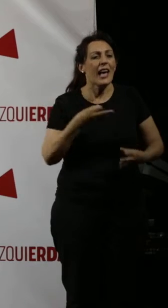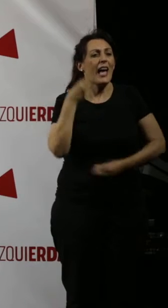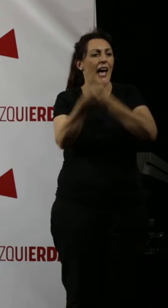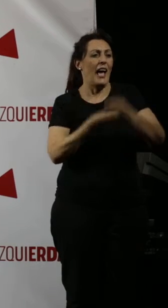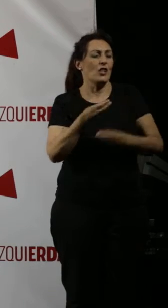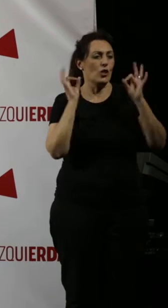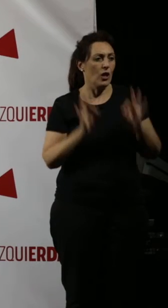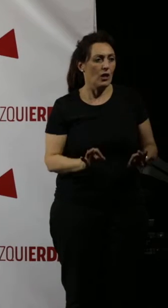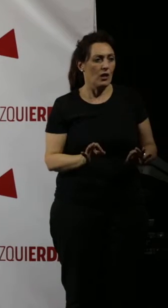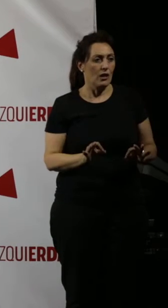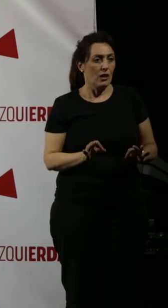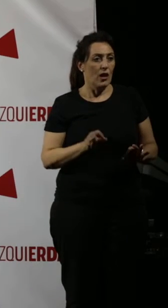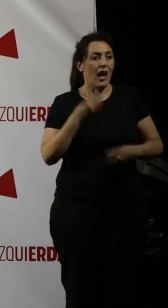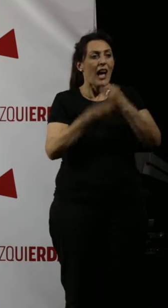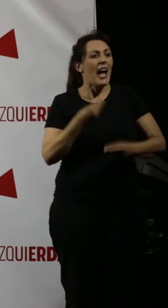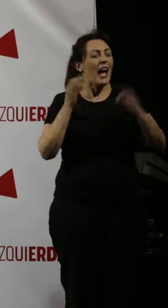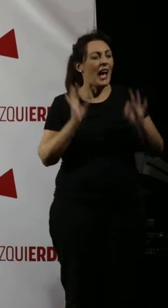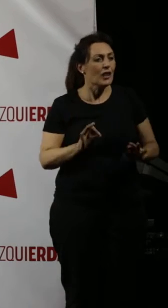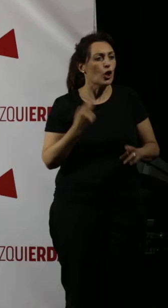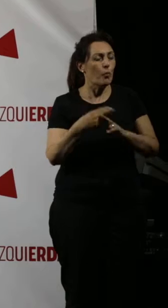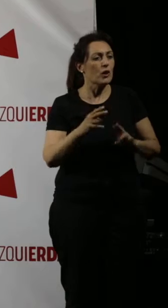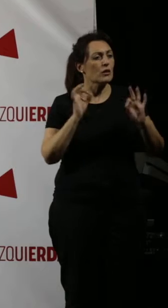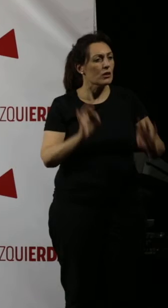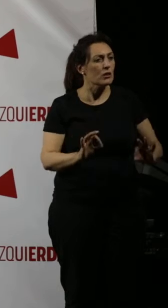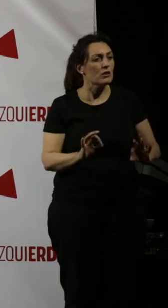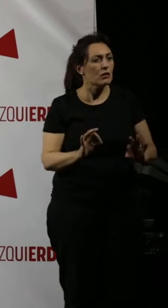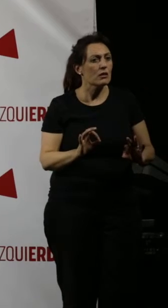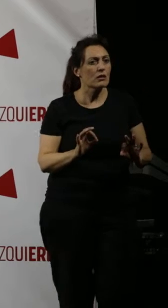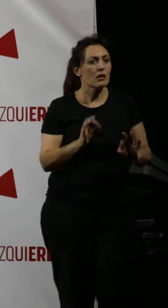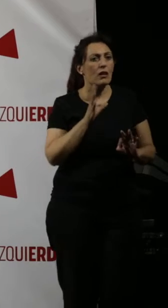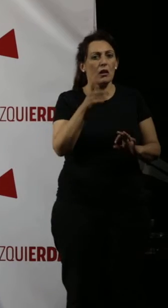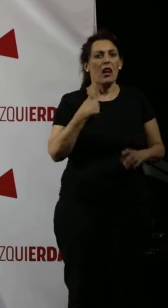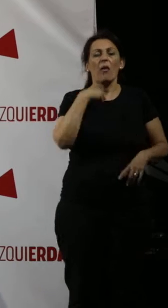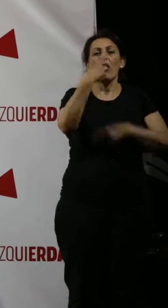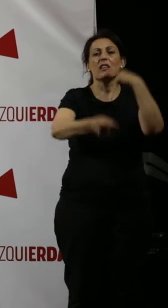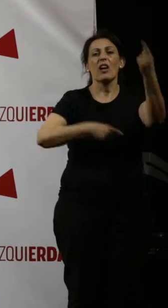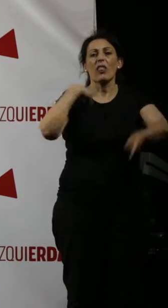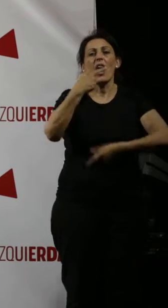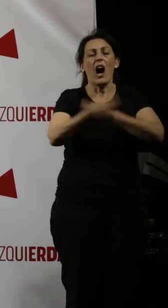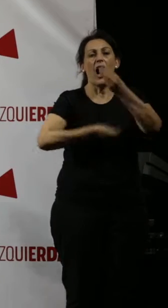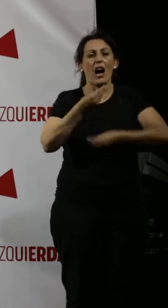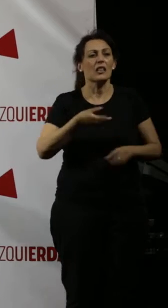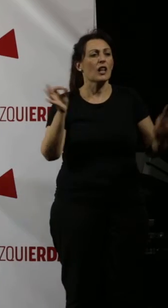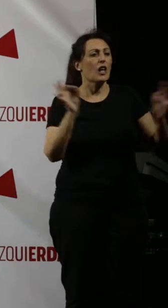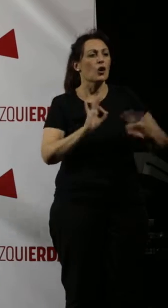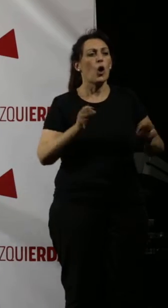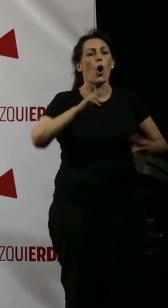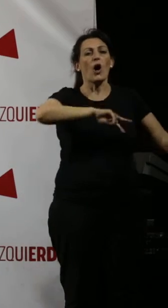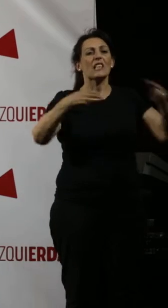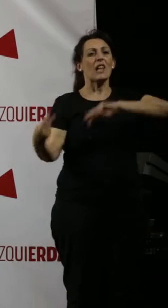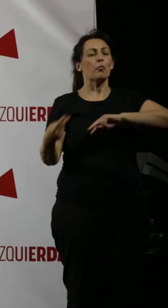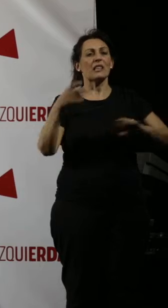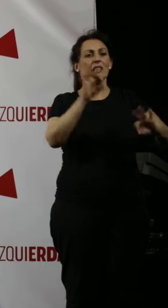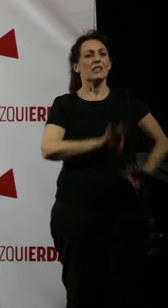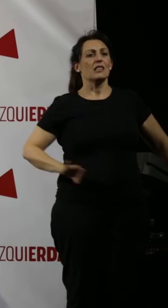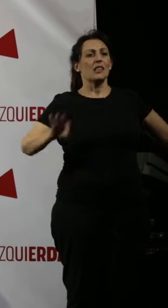hechos. En política lo que vale son los hechos, no lo que se dice que se hace o lo que se interpreta que se